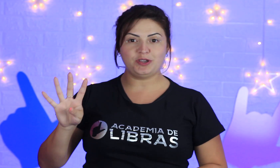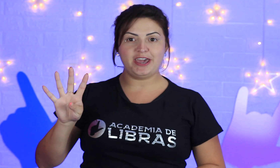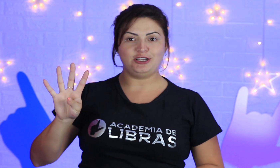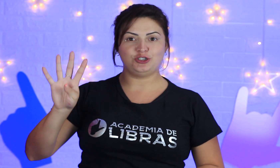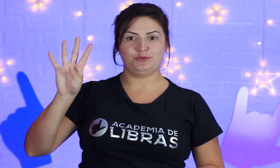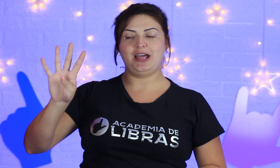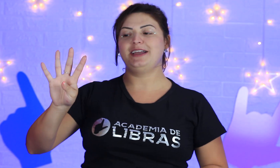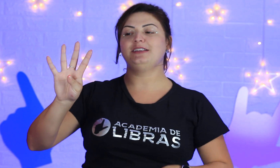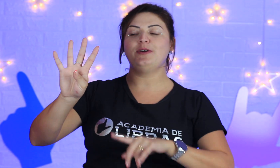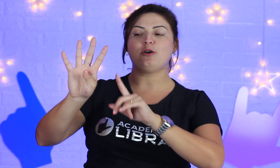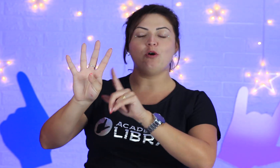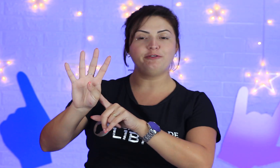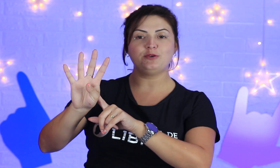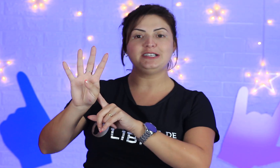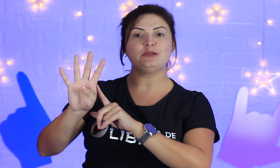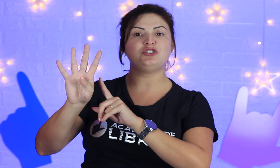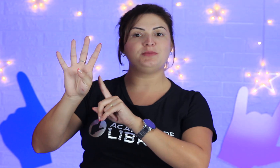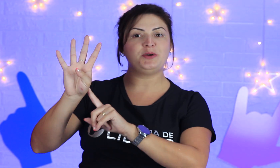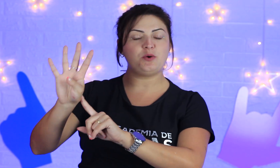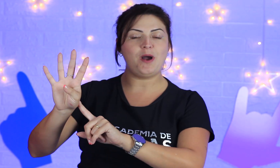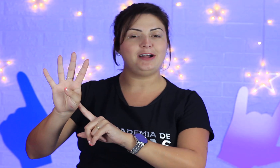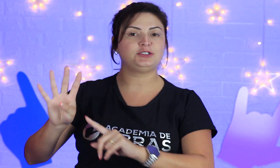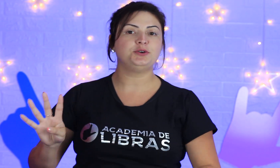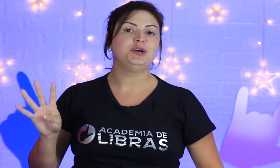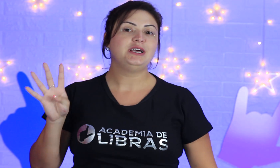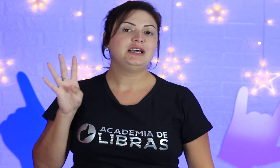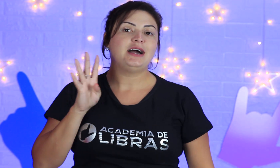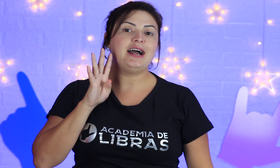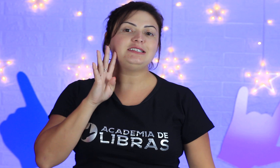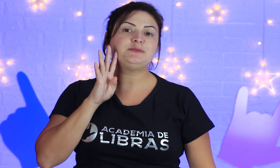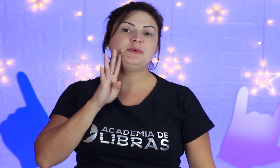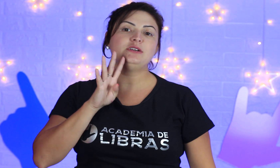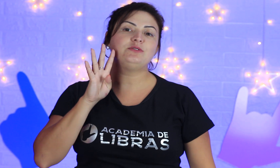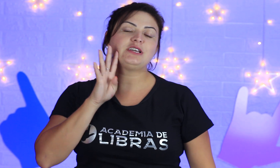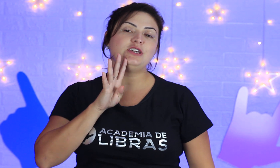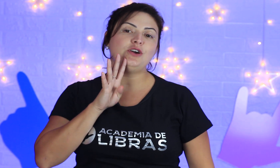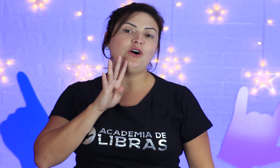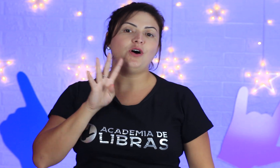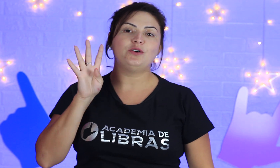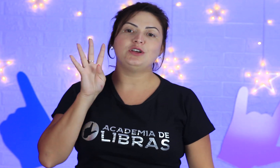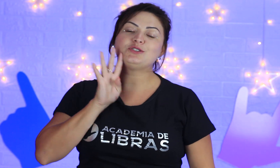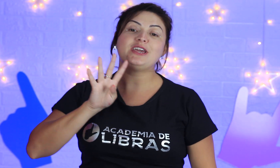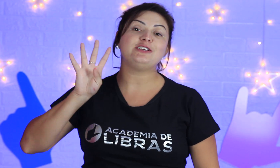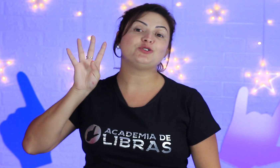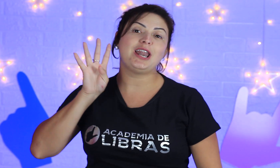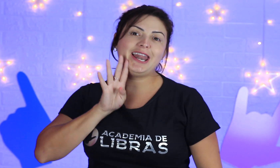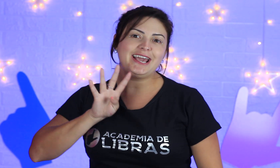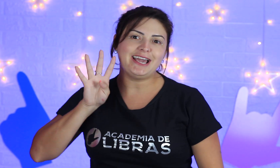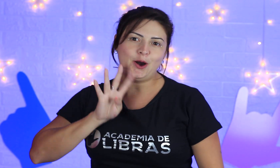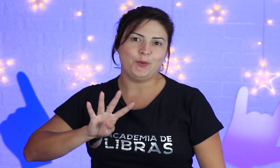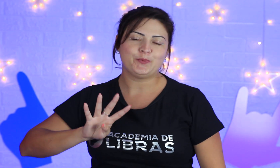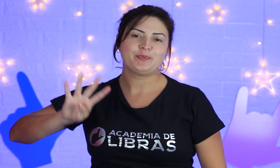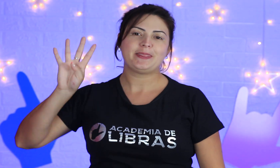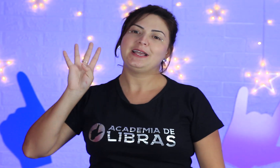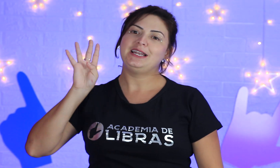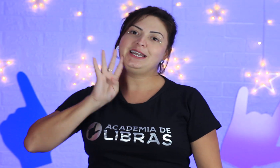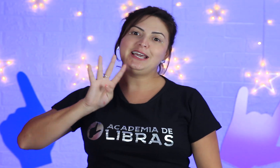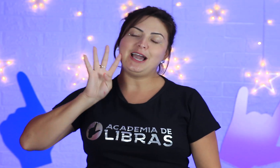queixo, tá? Então, é a configuração de mão em quatro, raspando aqui, ó, o nosso queixo. Legal, legal.